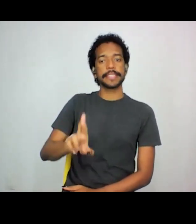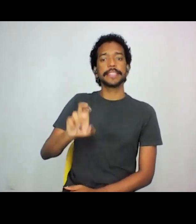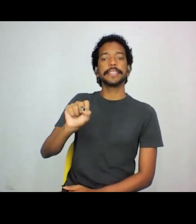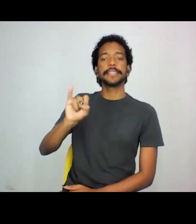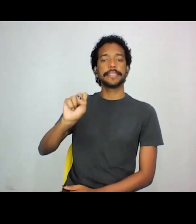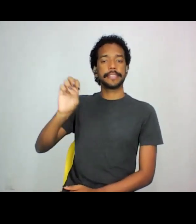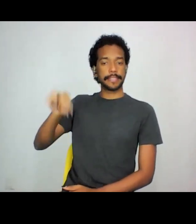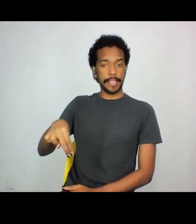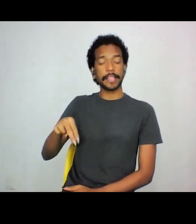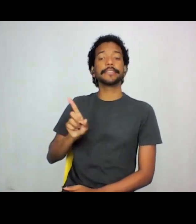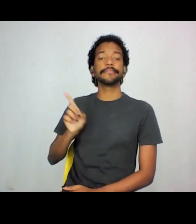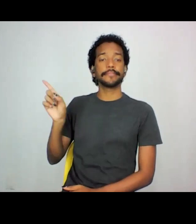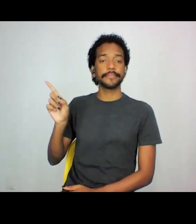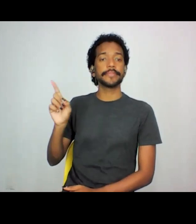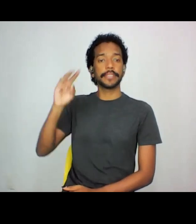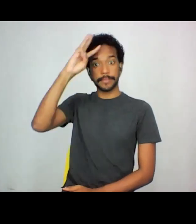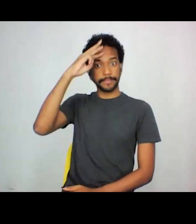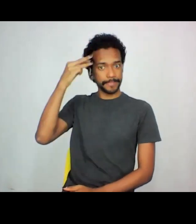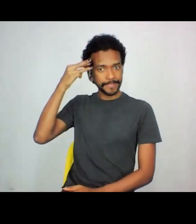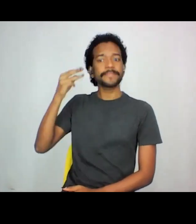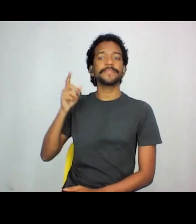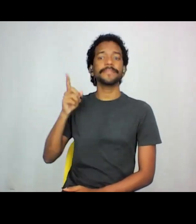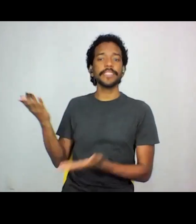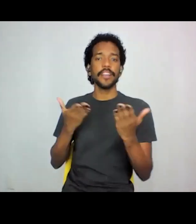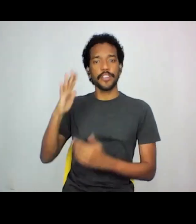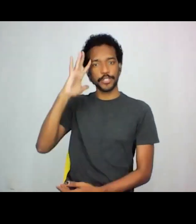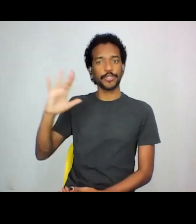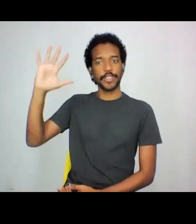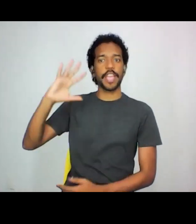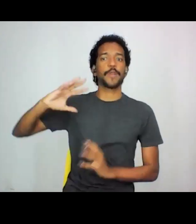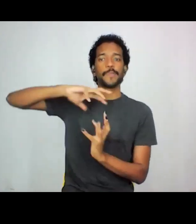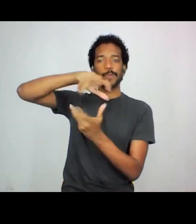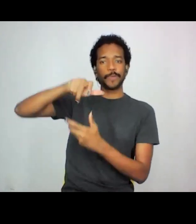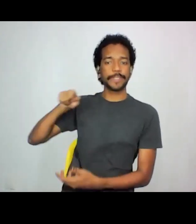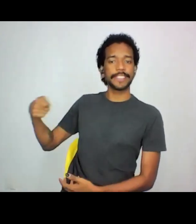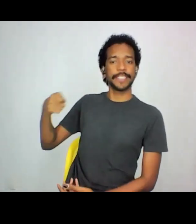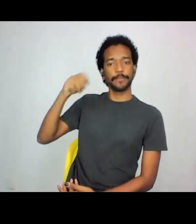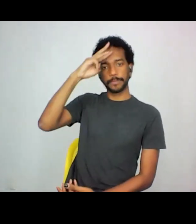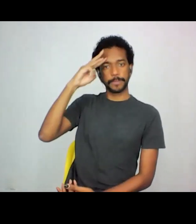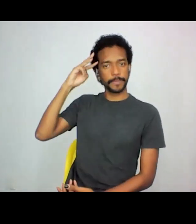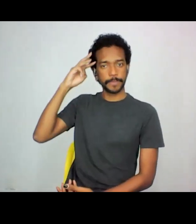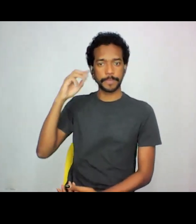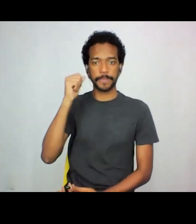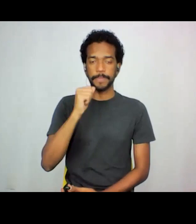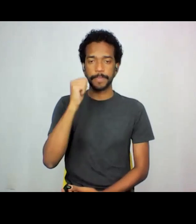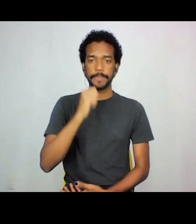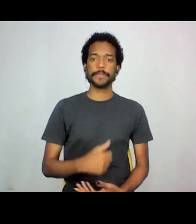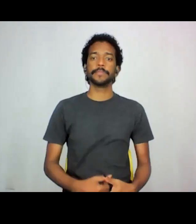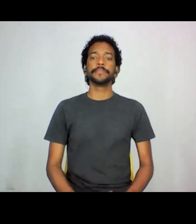boas-vindas dessa programação do Sonhar o Mundo e depois dar o início da programação. Lá fora, ó, lá fora.